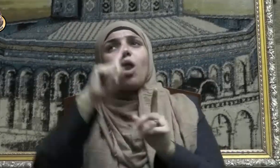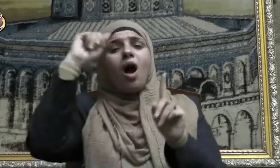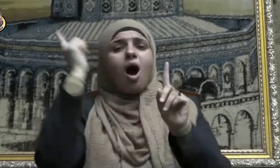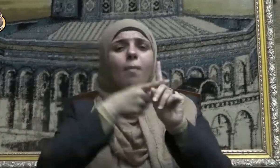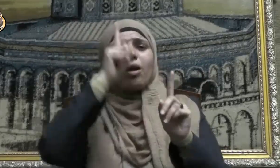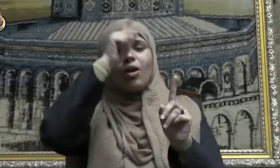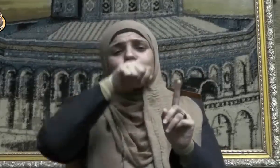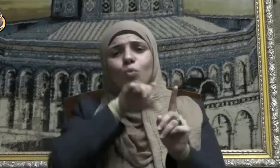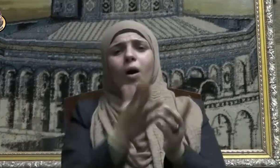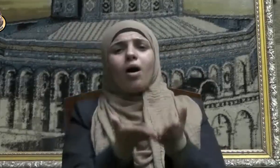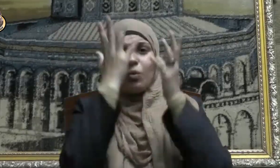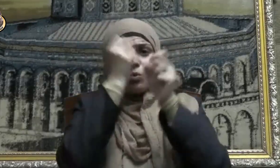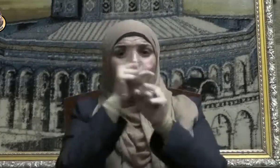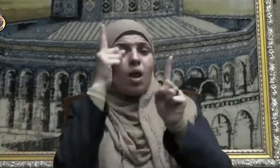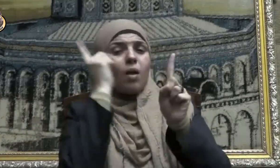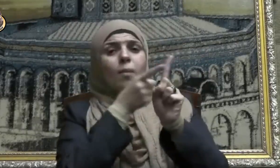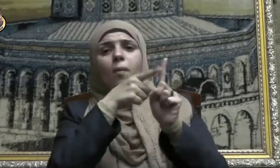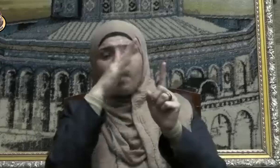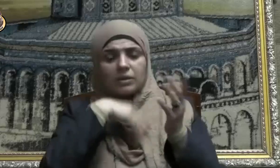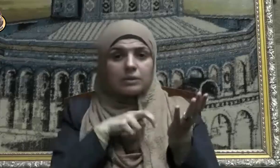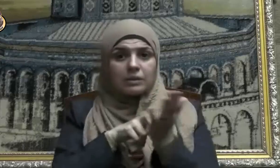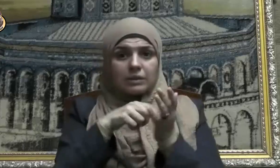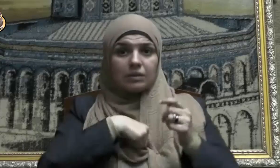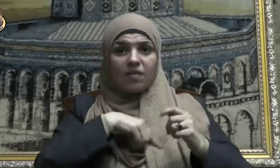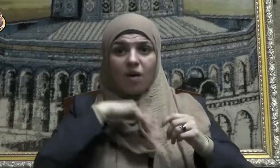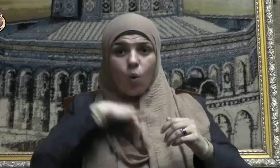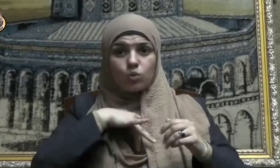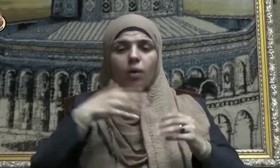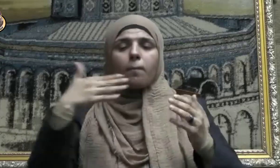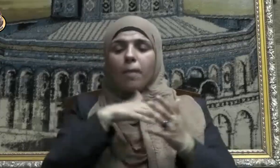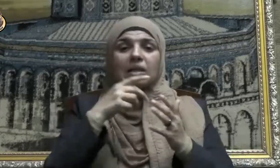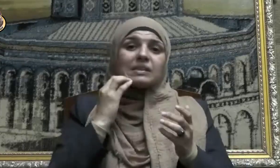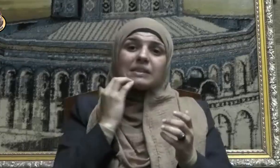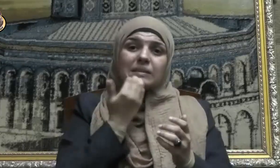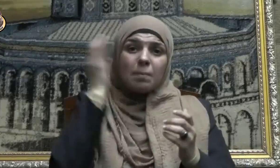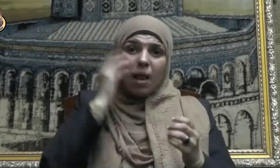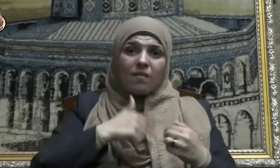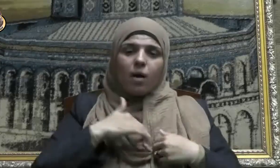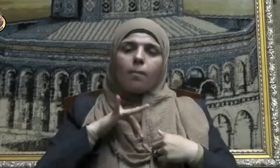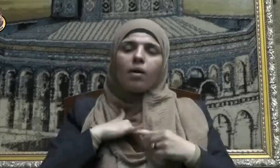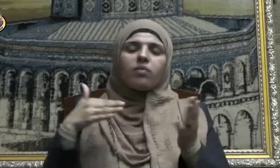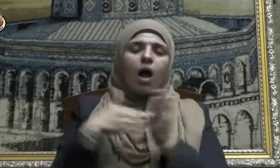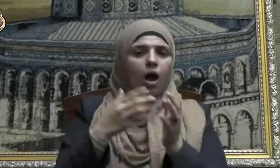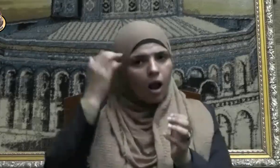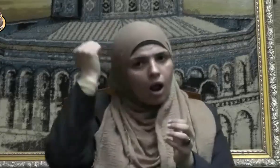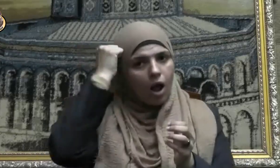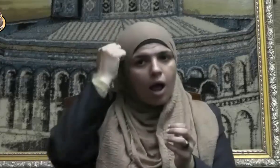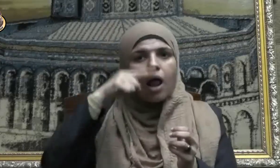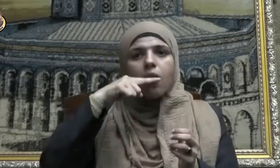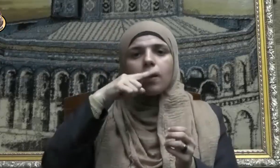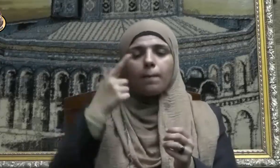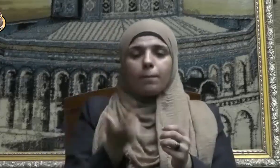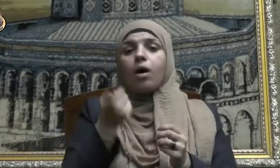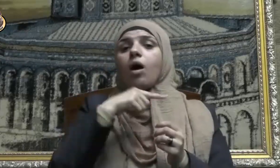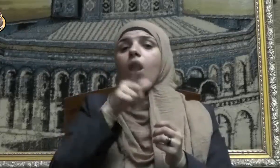فيصبحوا على ما أسروا في أنفسهم نادمين ويقول سبحانه